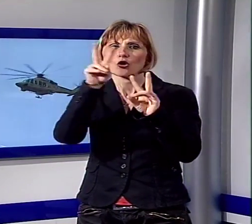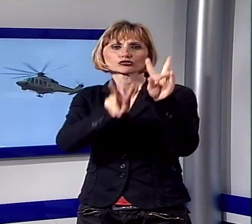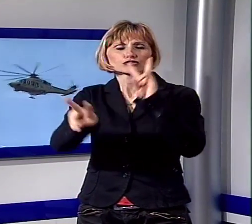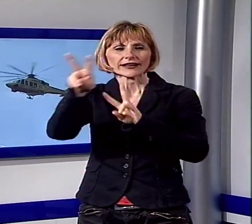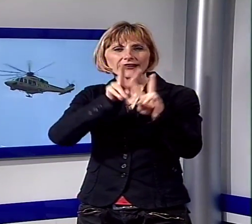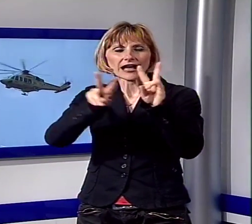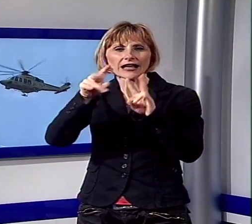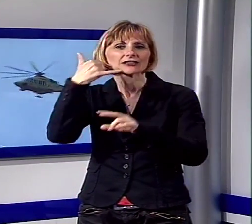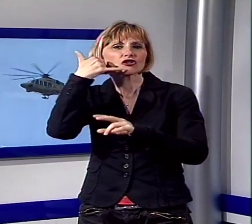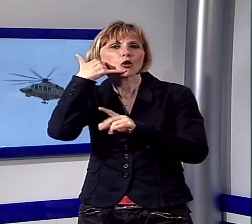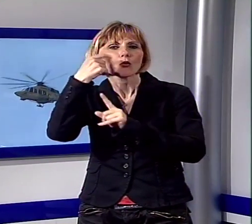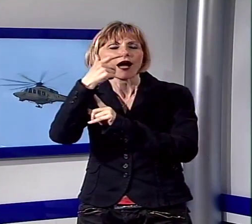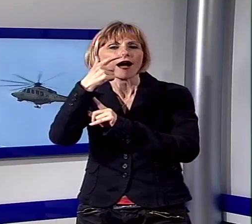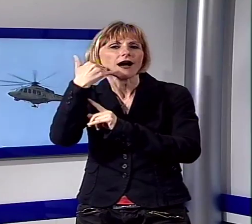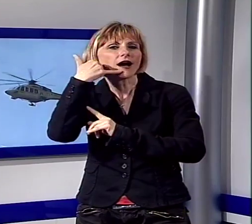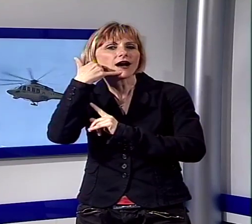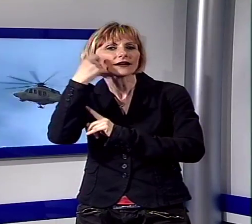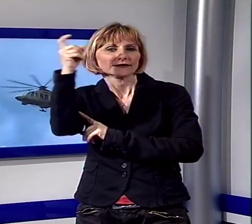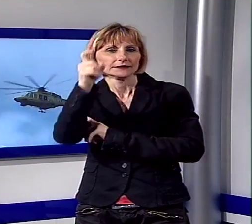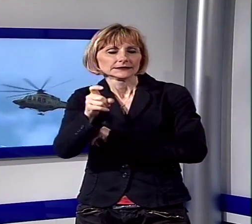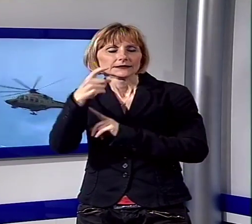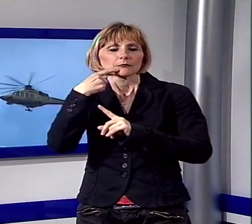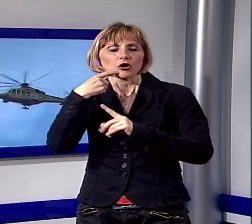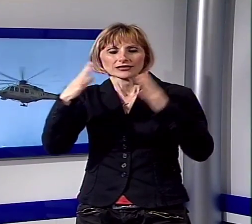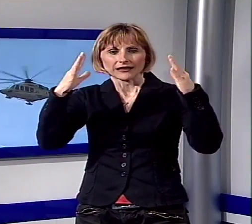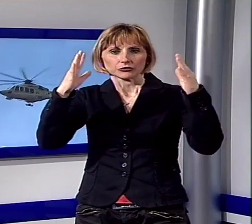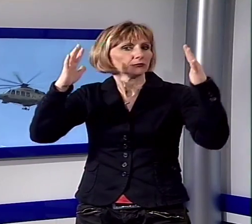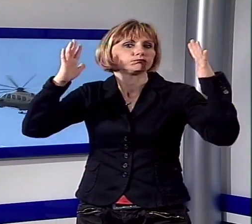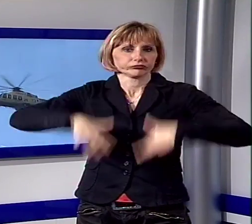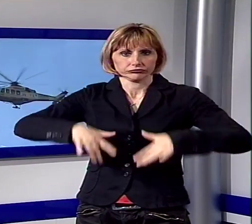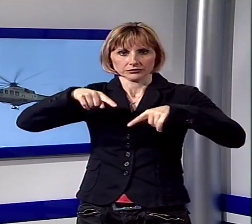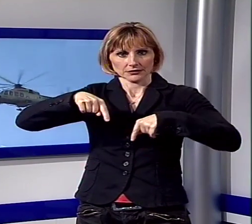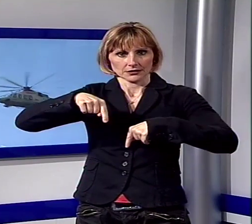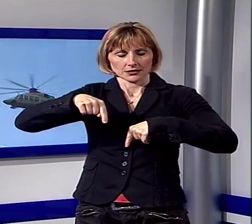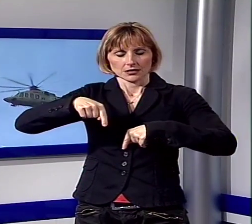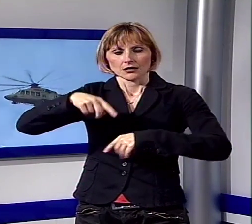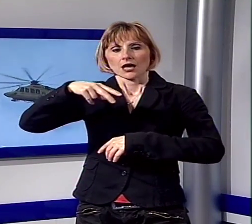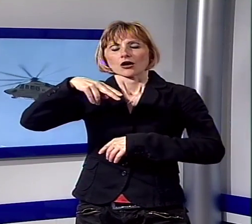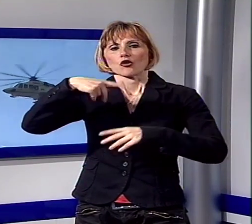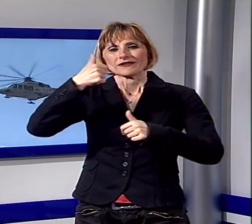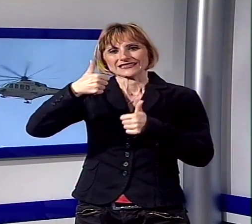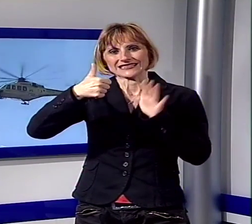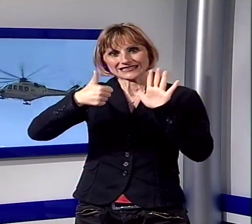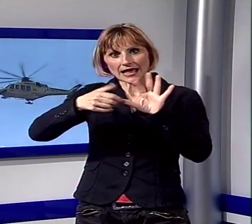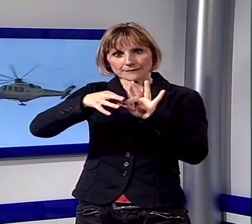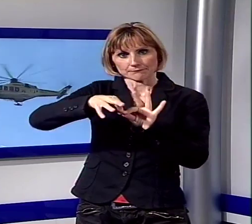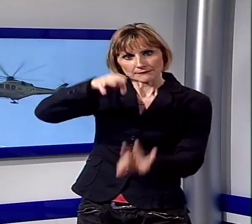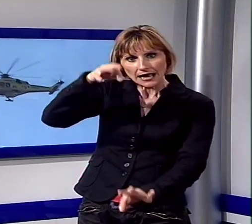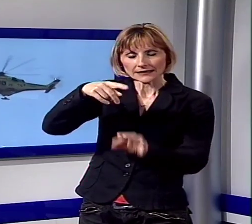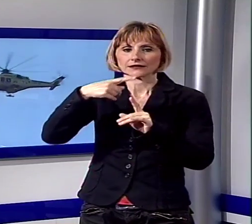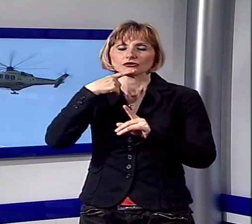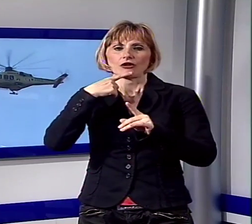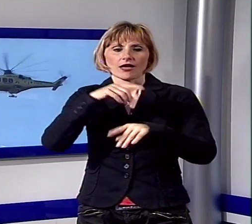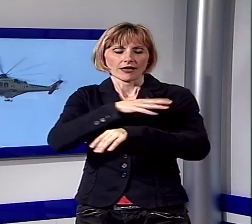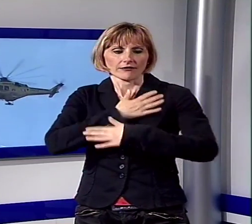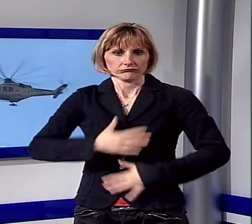segnale con il telefonino quando la copertura ha ceduto ed è caduto da un'altezza di circa 6 metri procurandosi diverse